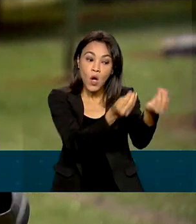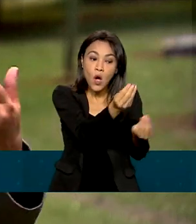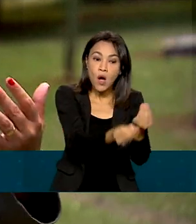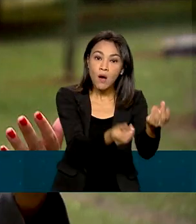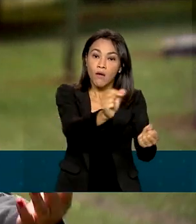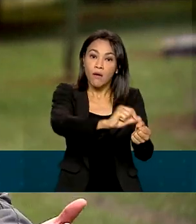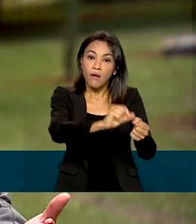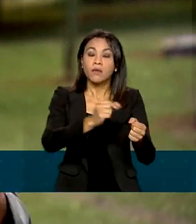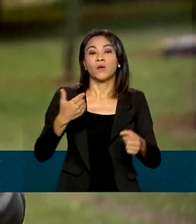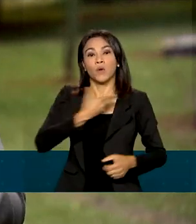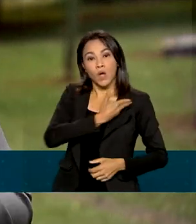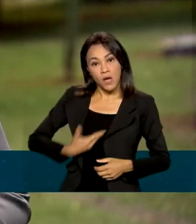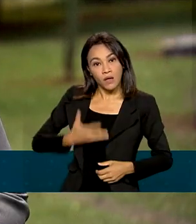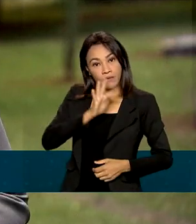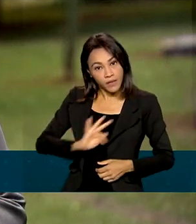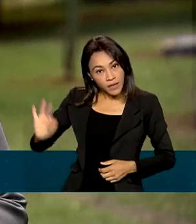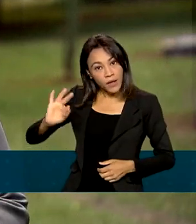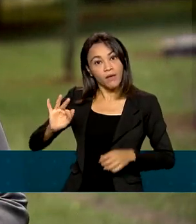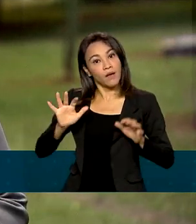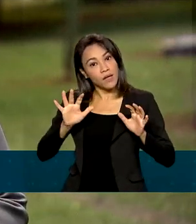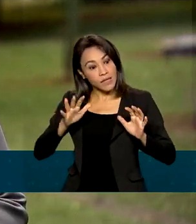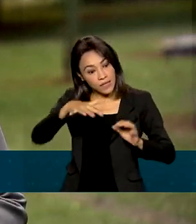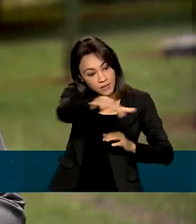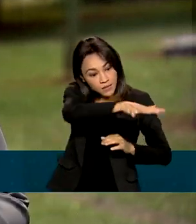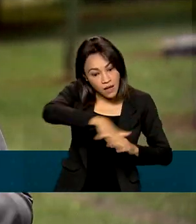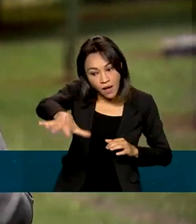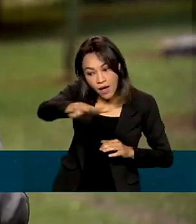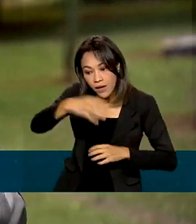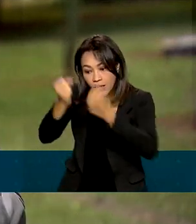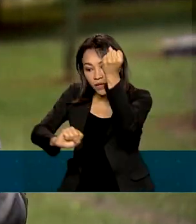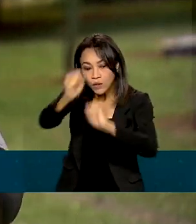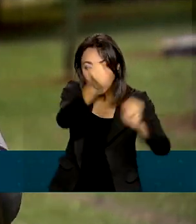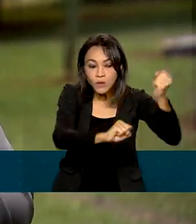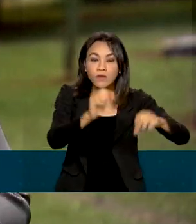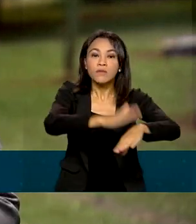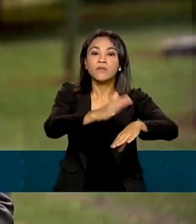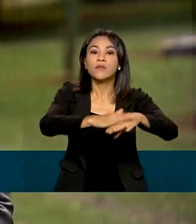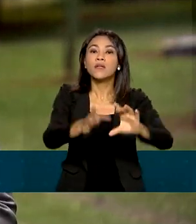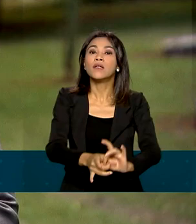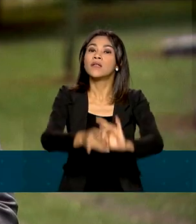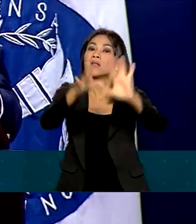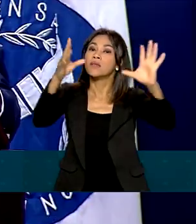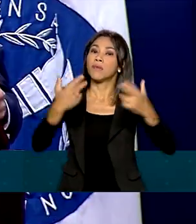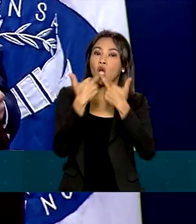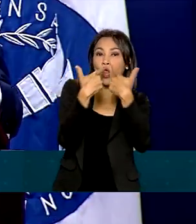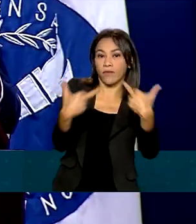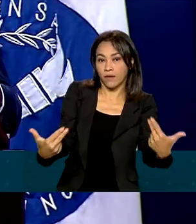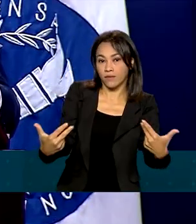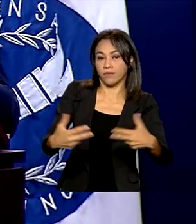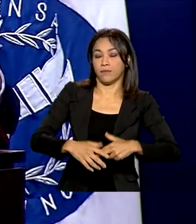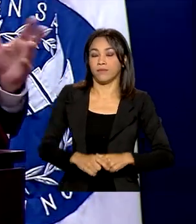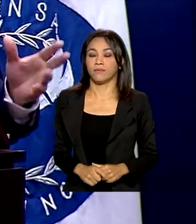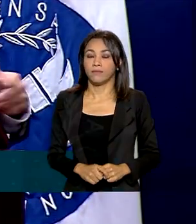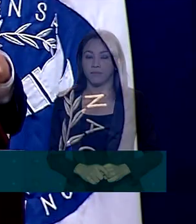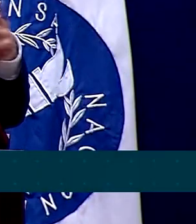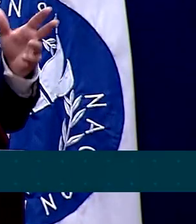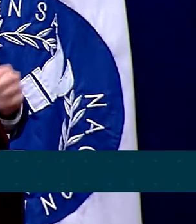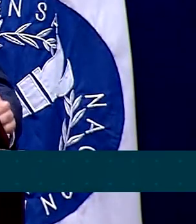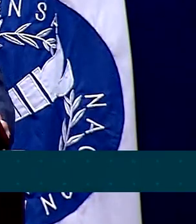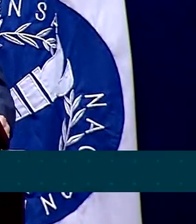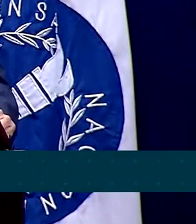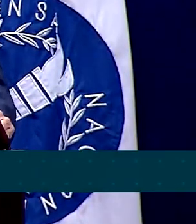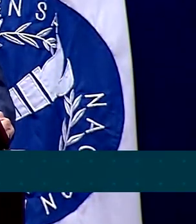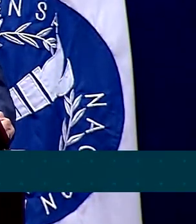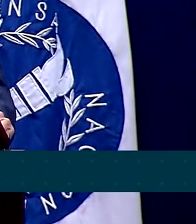Segundo o governo federal, assim o setor produtivo vai ter mais liberdade para inovar. Vai justamente desbloquear o